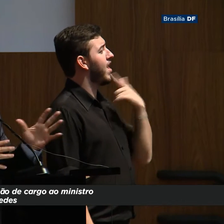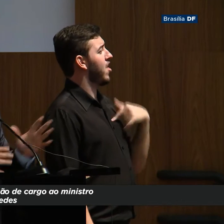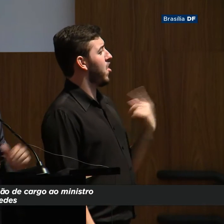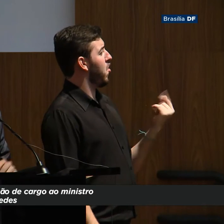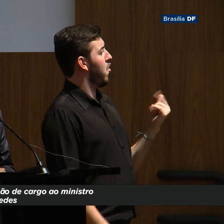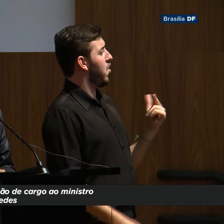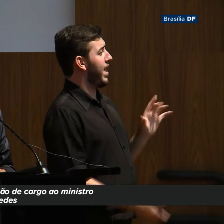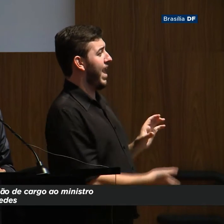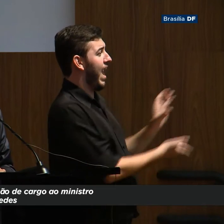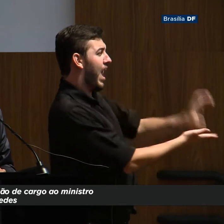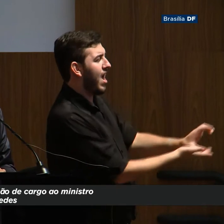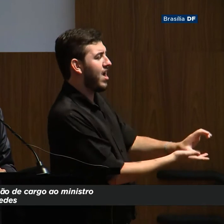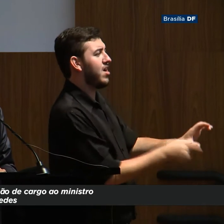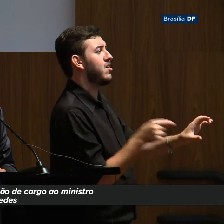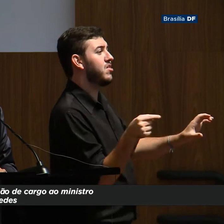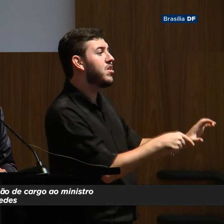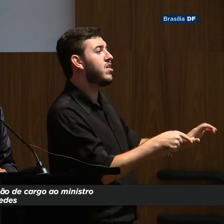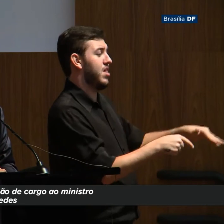uma fábrica de desigualdades.